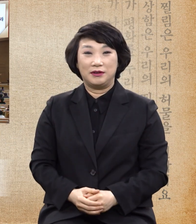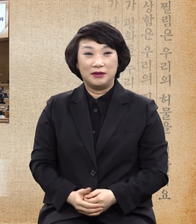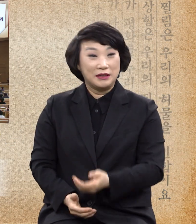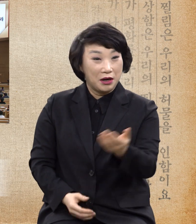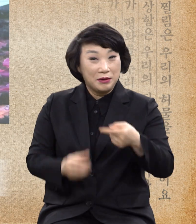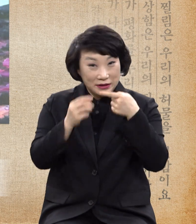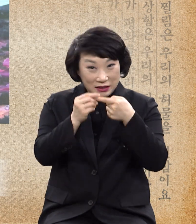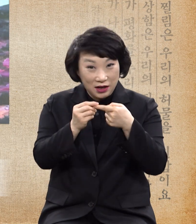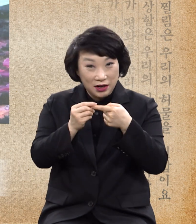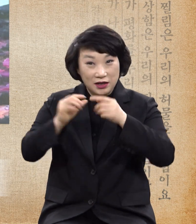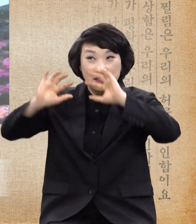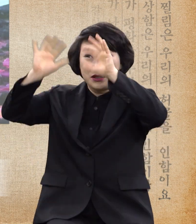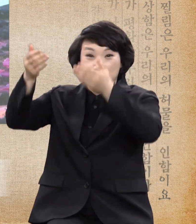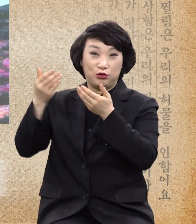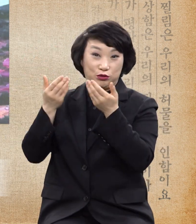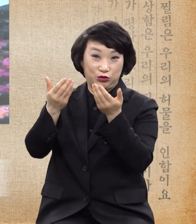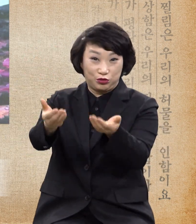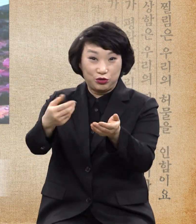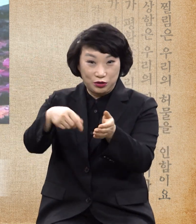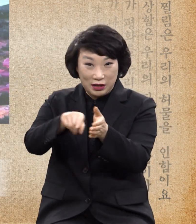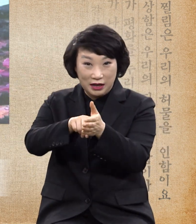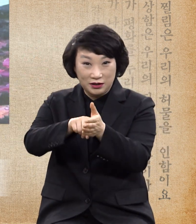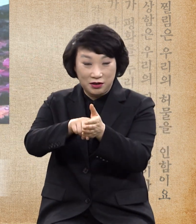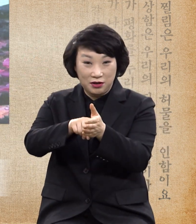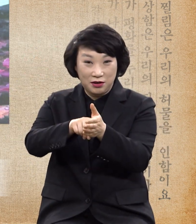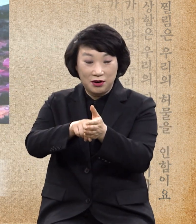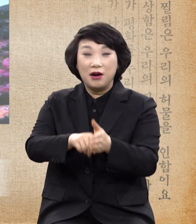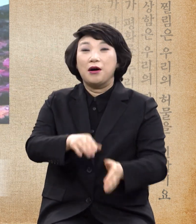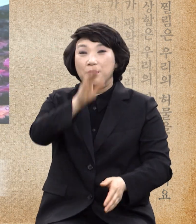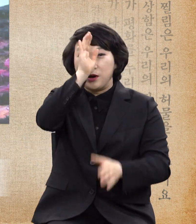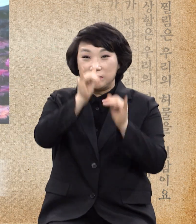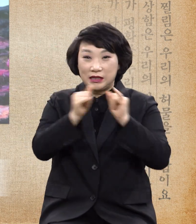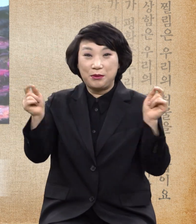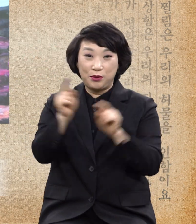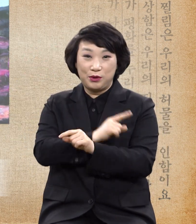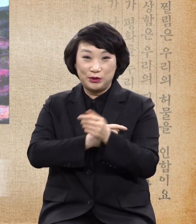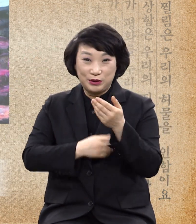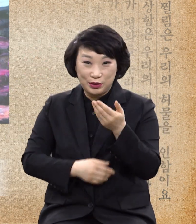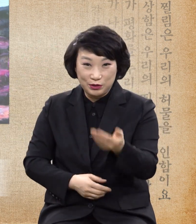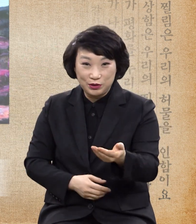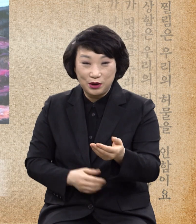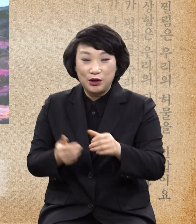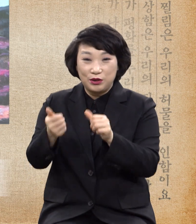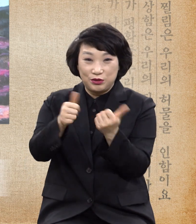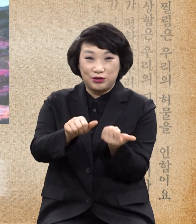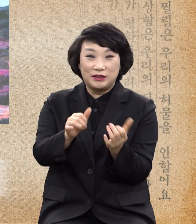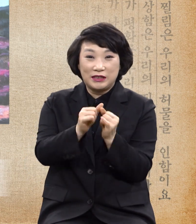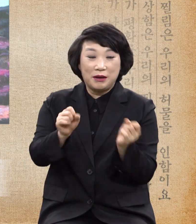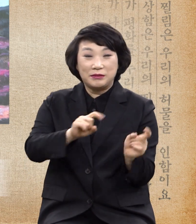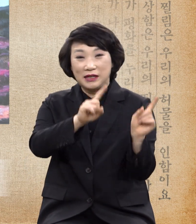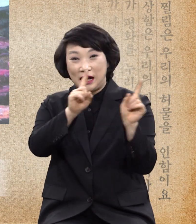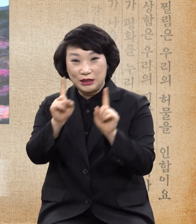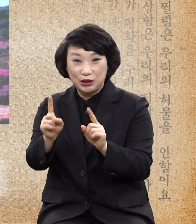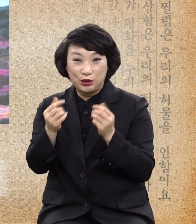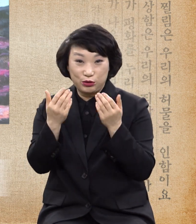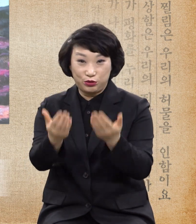자를 고치며 죽은 자를 살리며 문둥이를